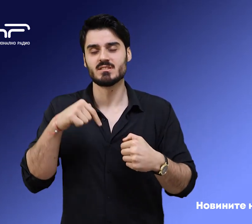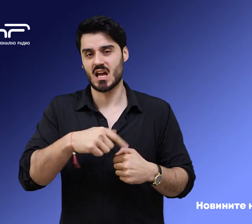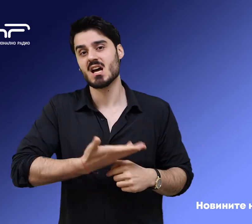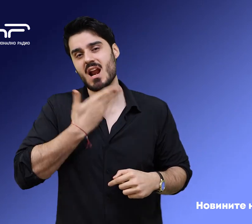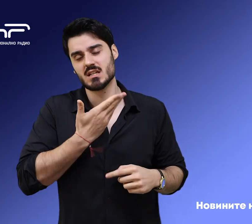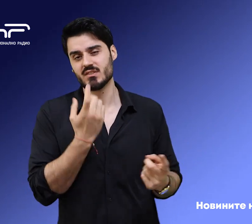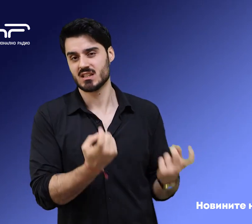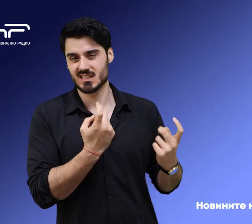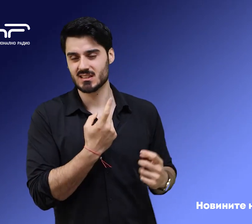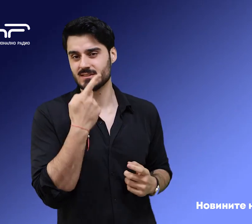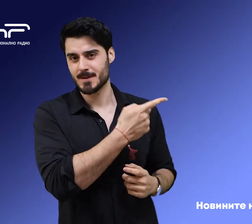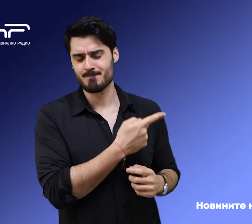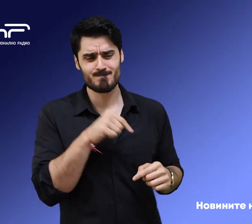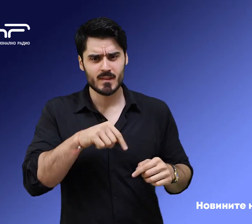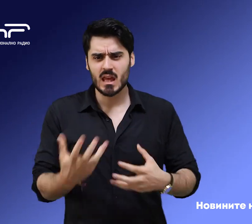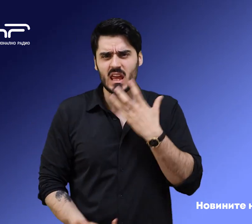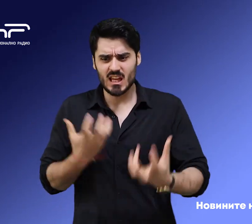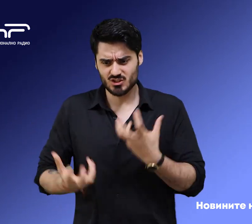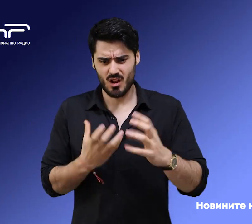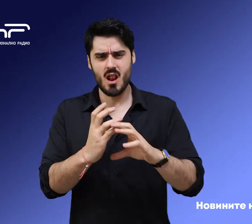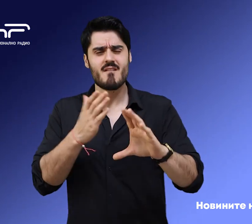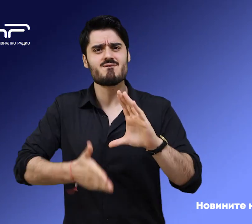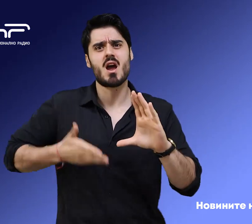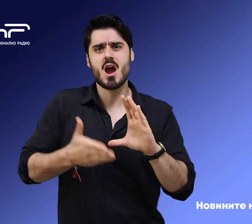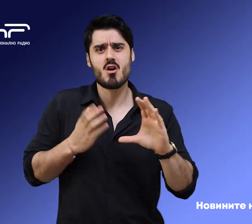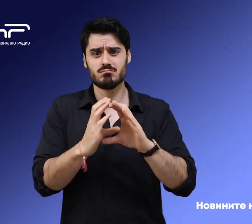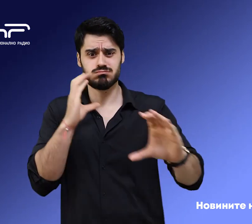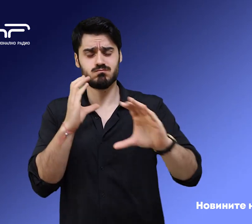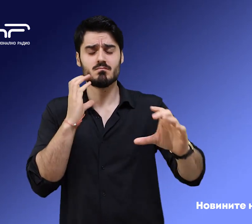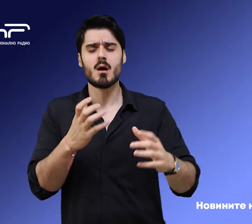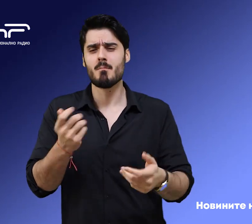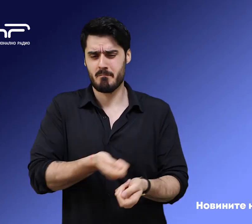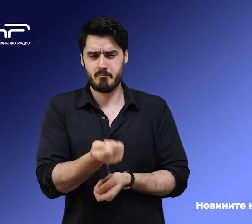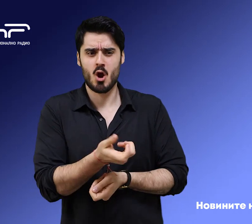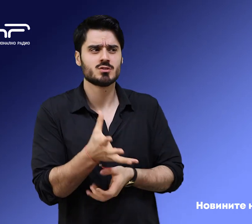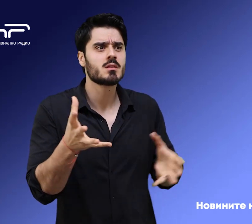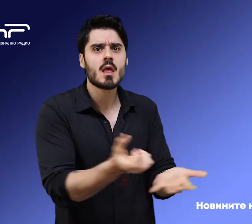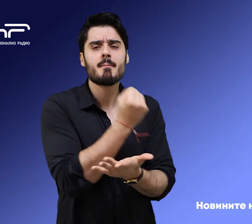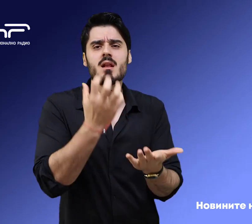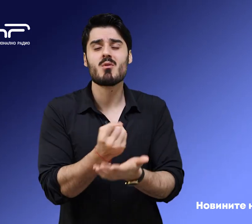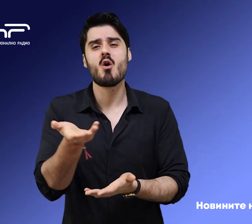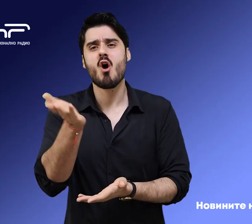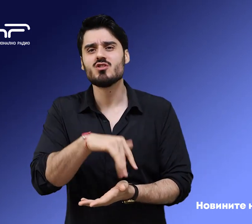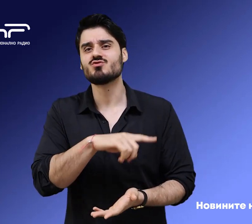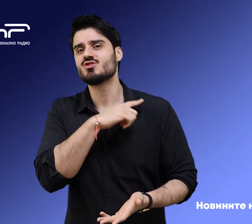Гърция КДПева. Под изгорелите вагони на пътническия влак пожърникарите откриха още жертви. Министъра на